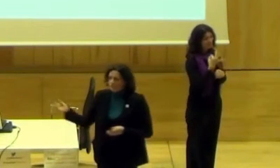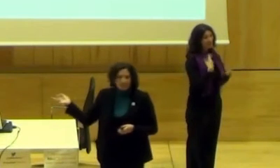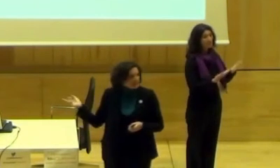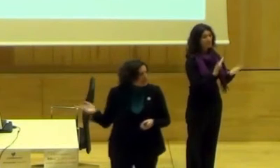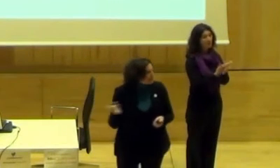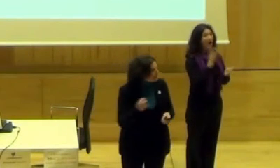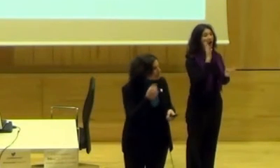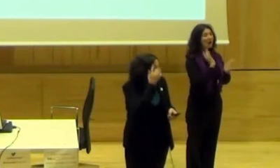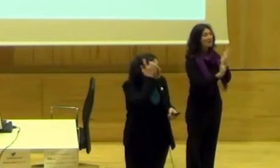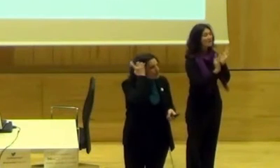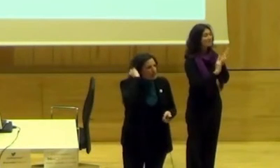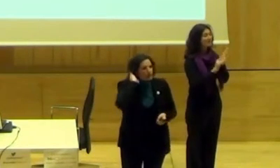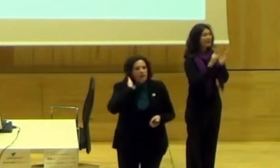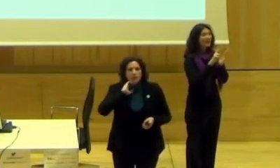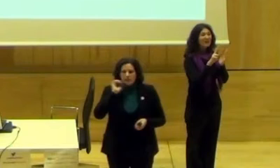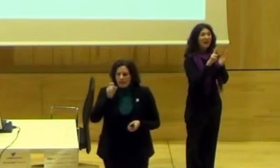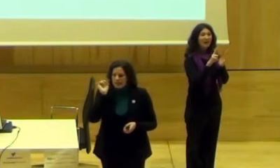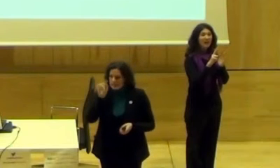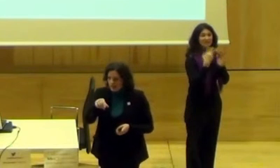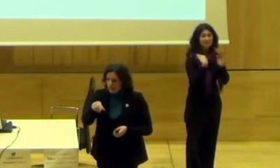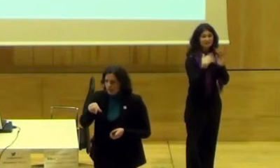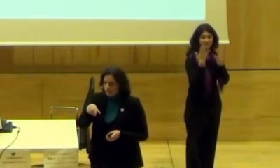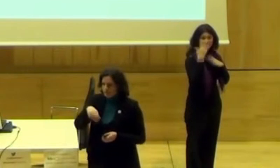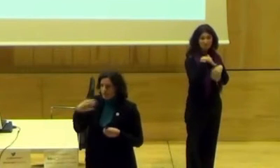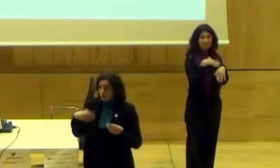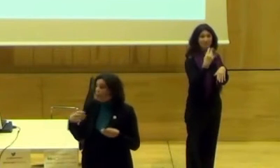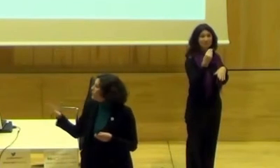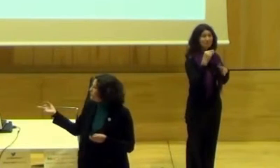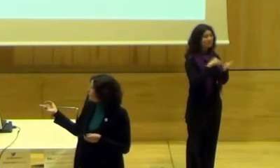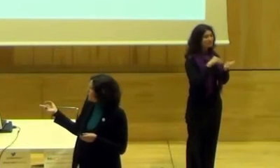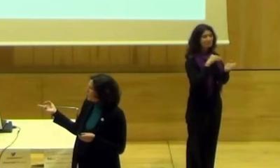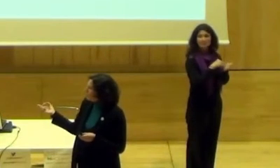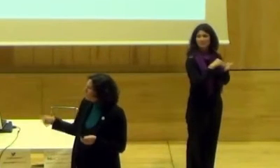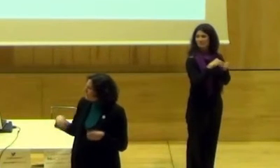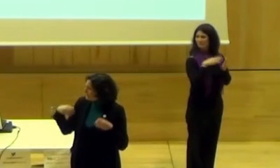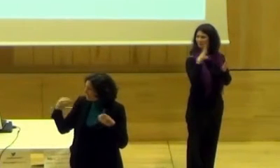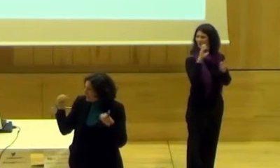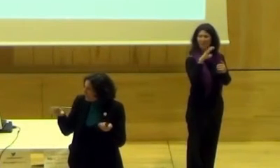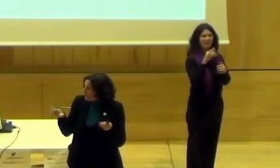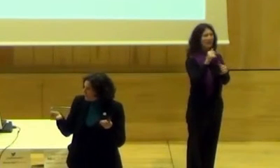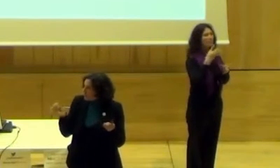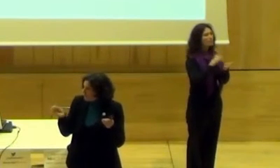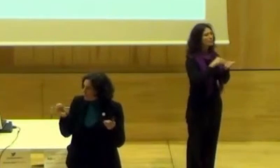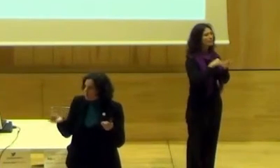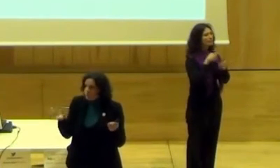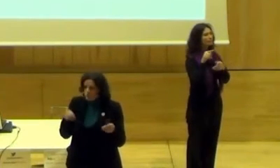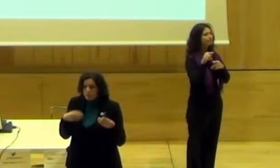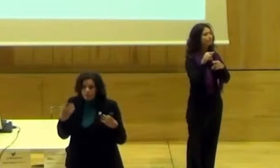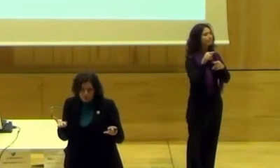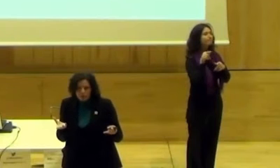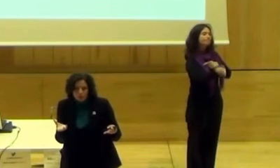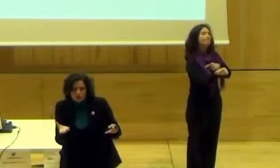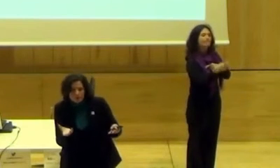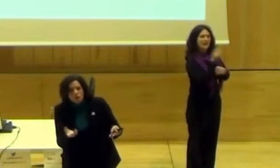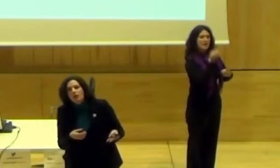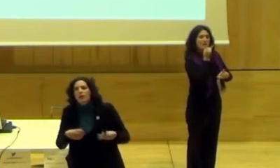¿Qué proponemos? Bueno, comentaba antes, ya que la gente señala, pero no, bueno, con Cecilia, ¿no? Se señala a veces los errores,